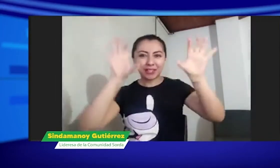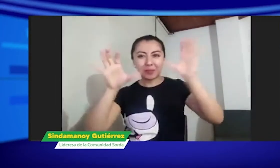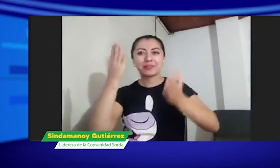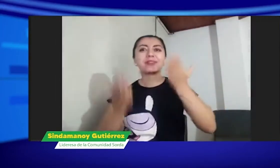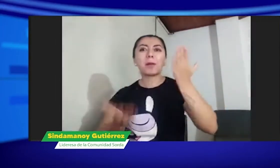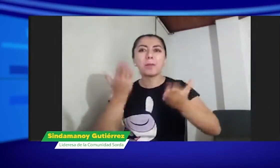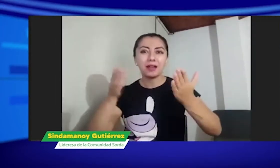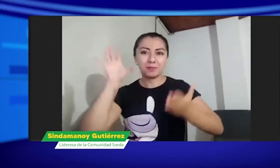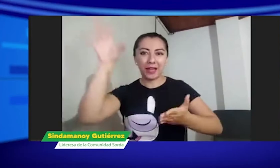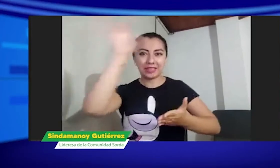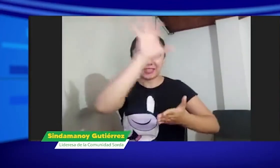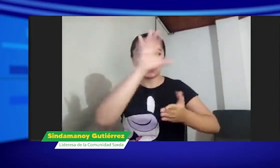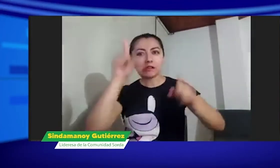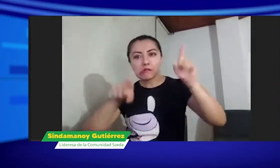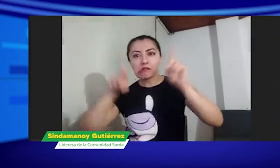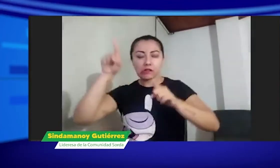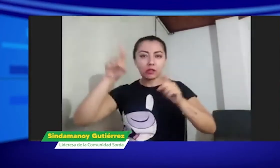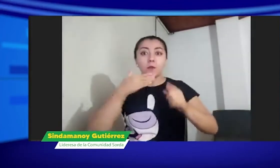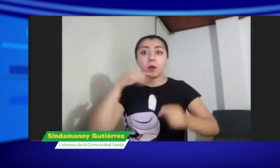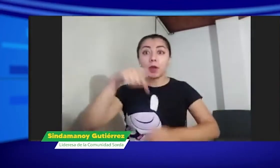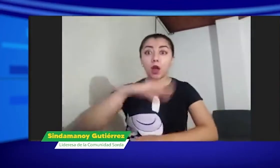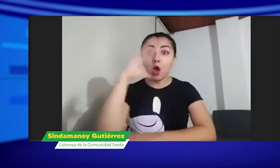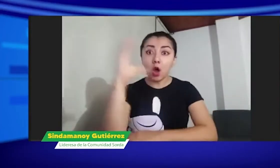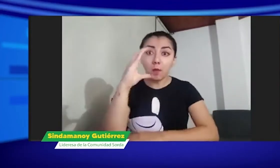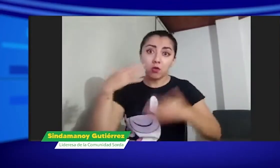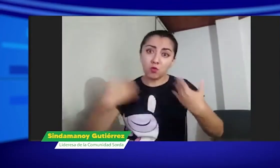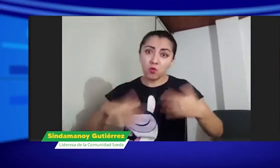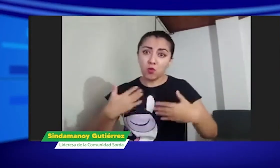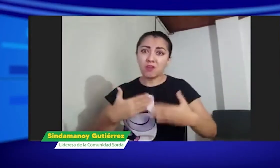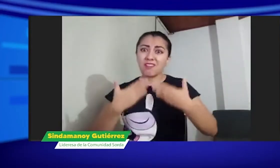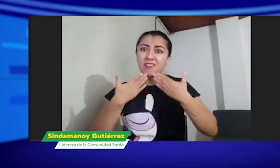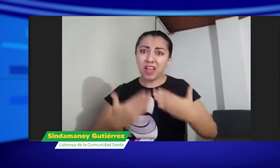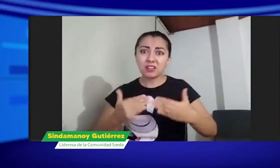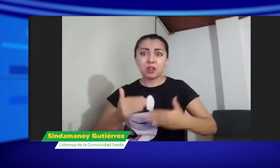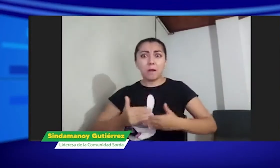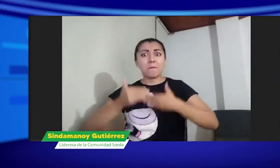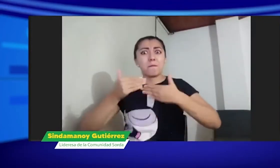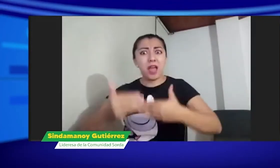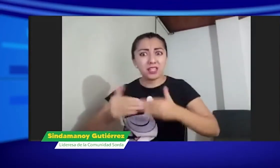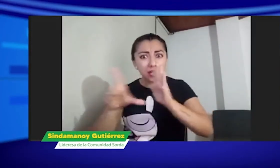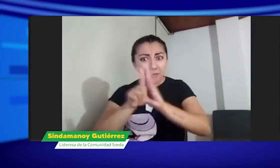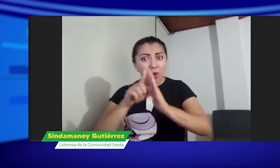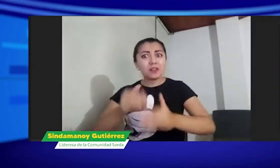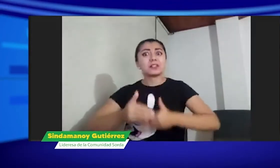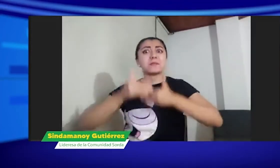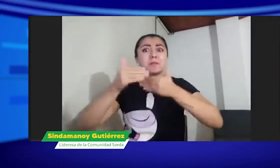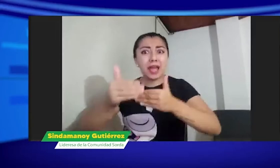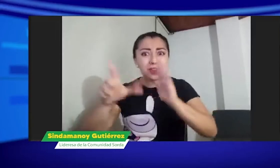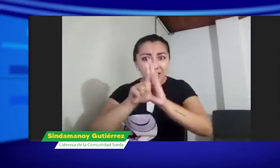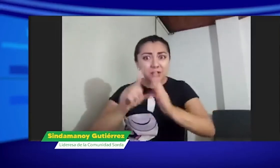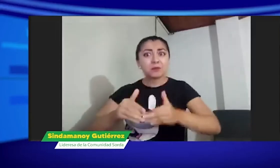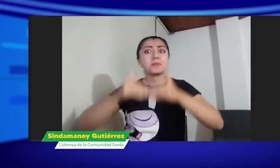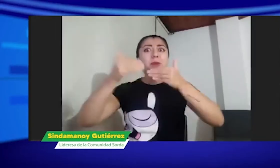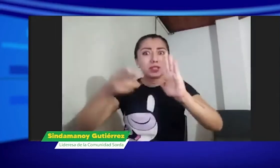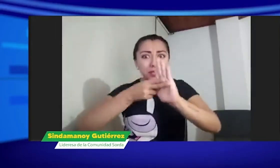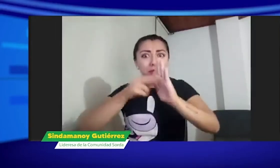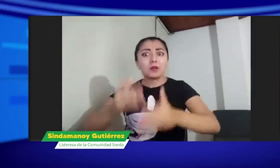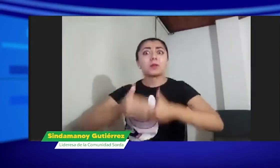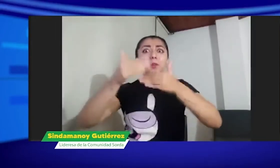algunos está la ley, en otros no. Aquí en Colombia tenemos que agradecer que ya hemos dado los primeros